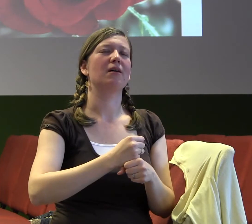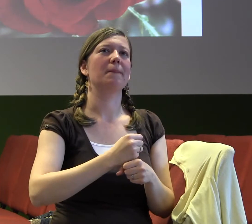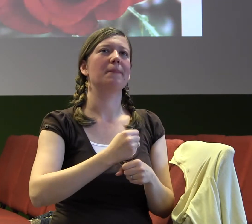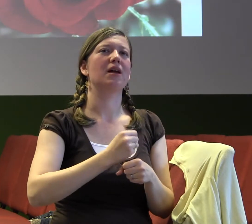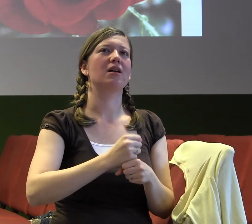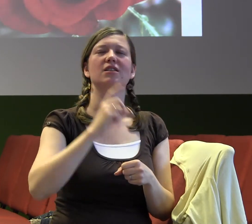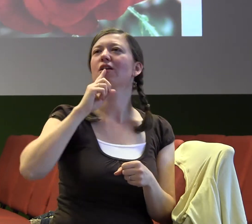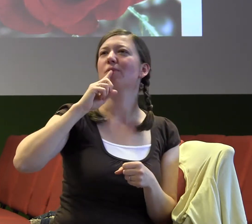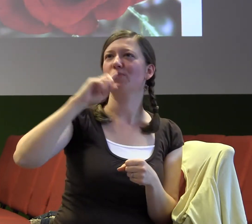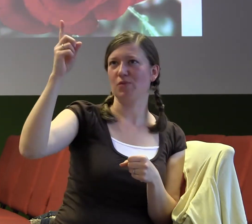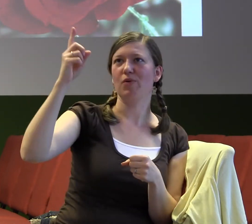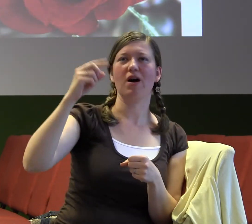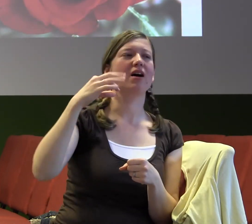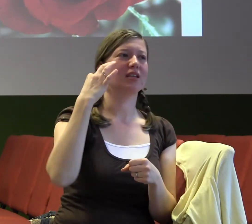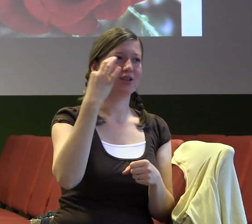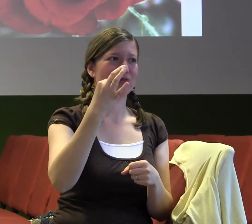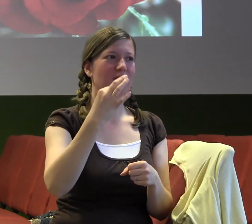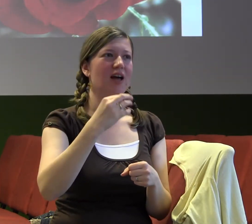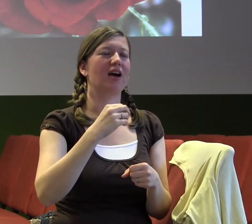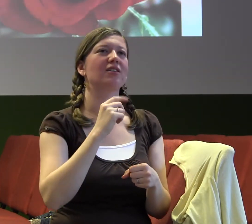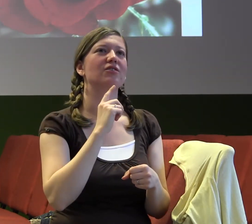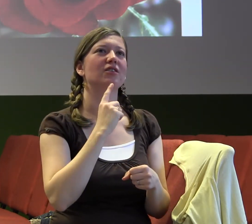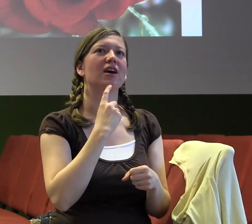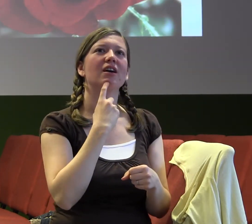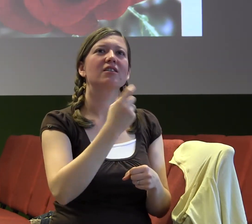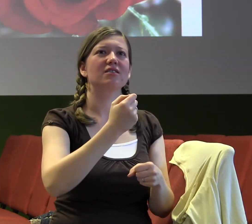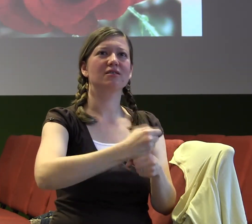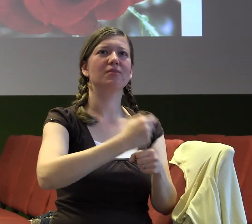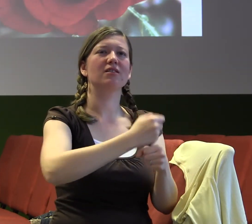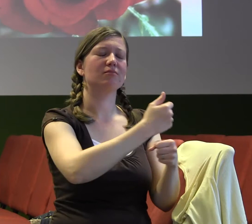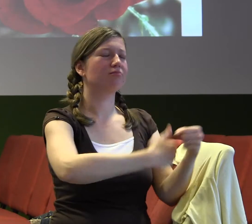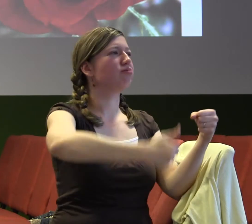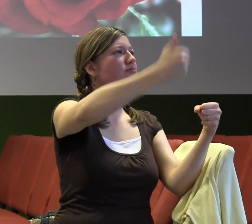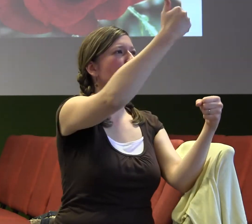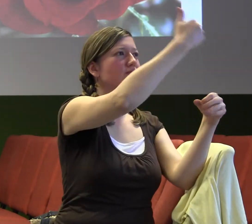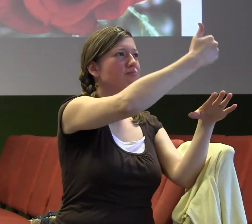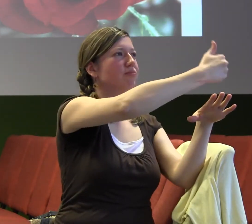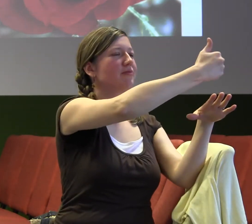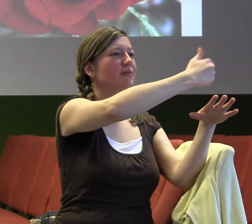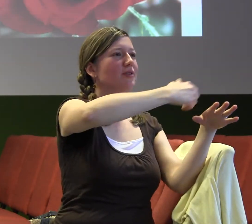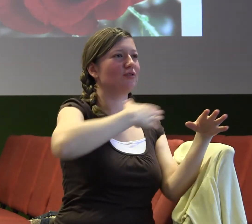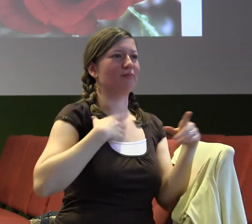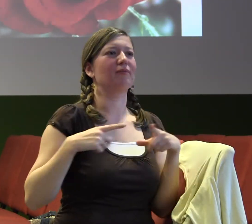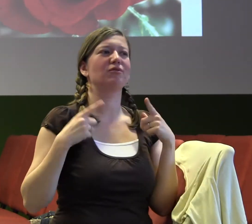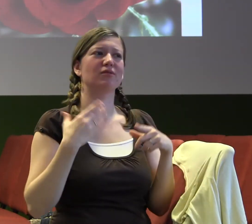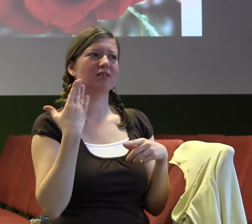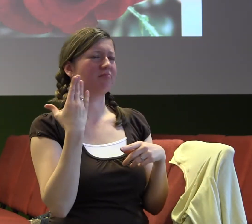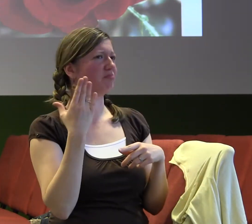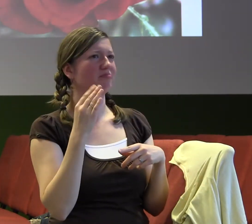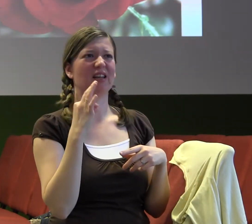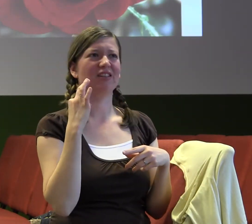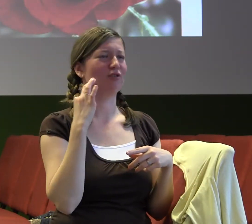nějakých vyšších pozicích nebo jsou úspěšní třeba ve svém studiu. Může se to taky týkat toho, že někdy máme nějaké komplexy méněceností,